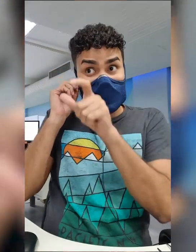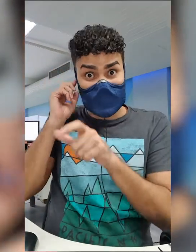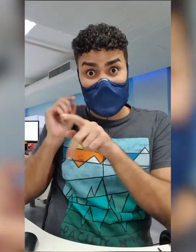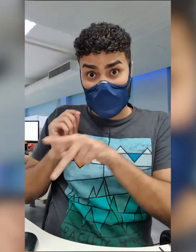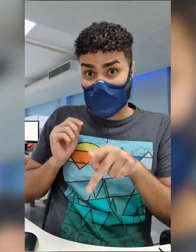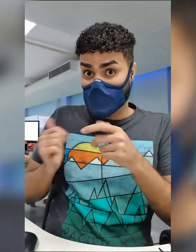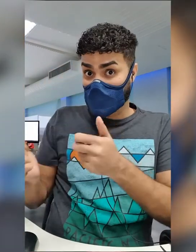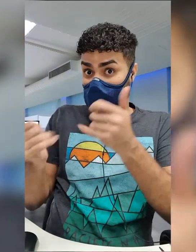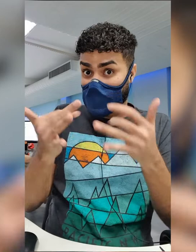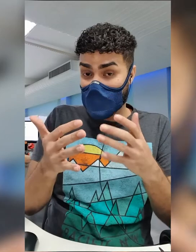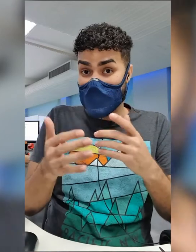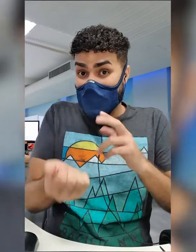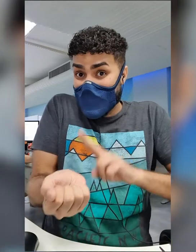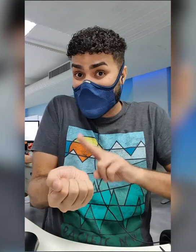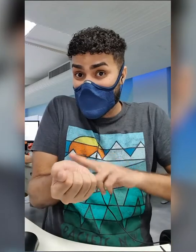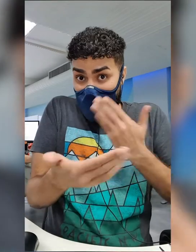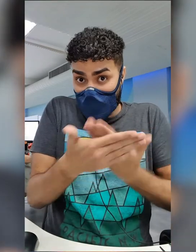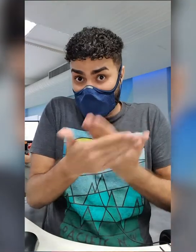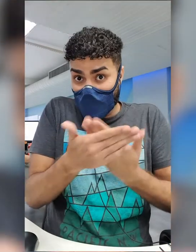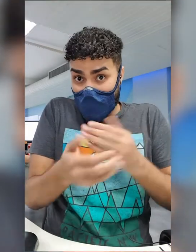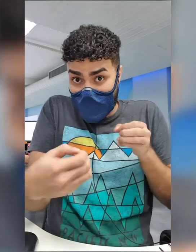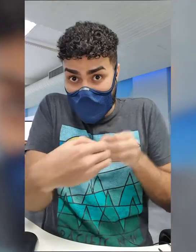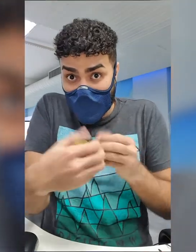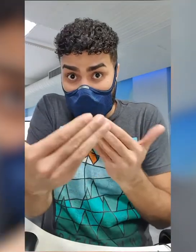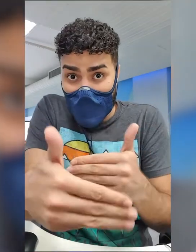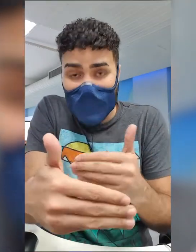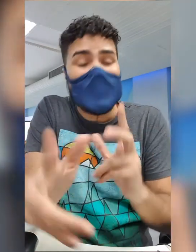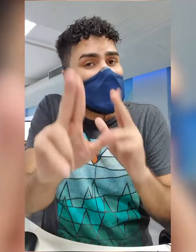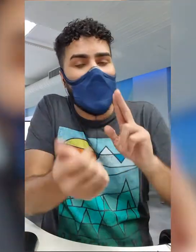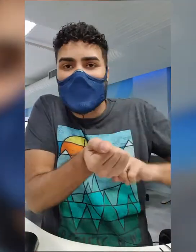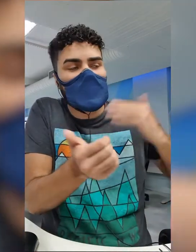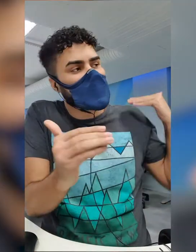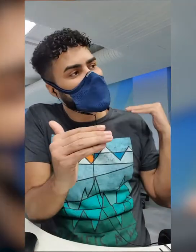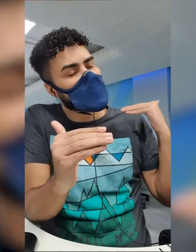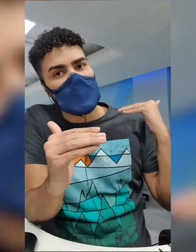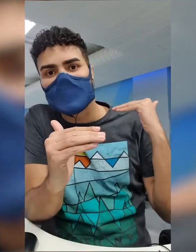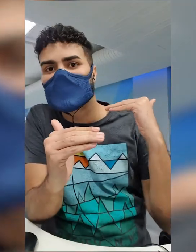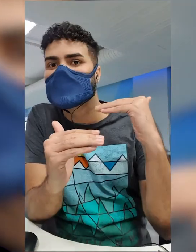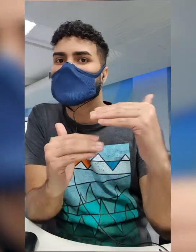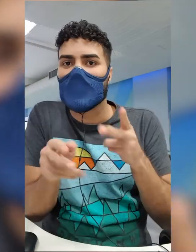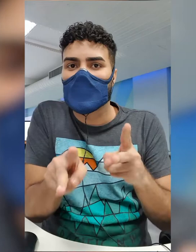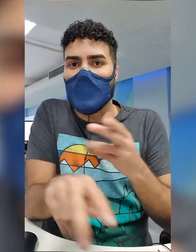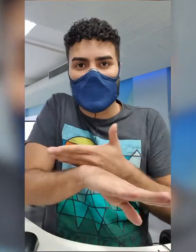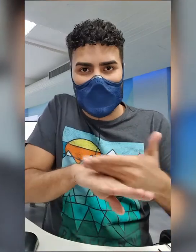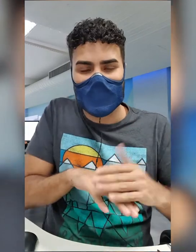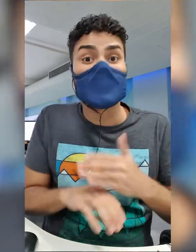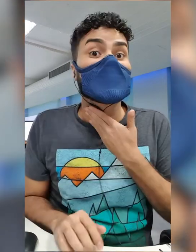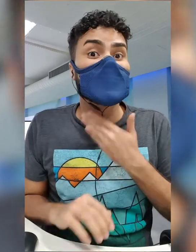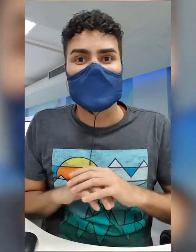Para Elivan, o ritmo de estudos nas últimas semanas deve ser aquele com o qual o aluno já está acostumado. A gente indica que ele